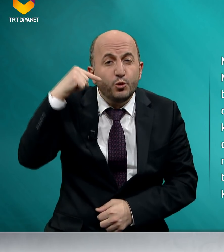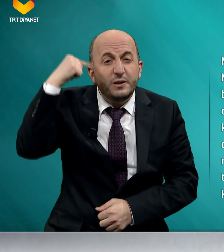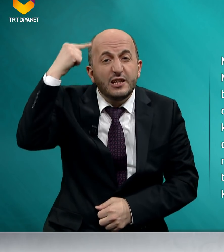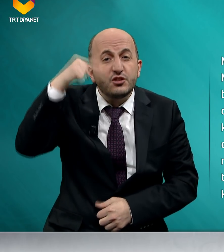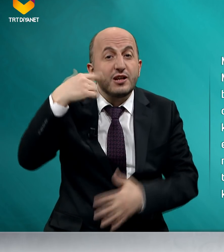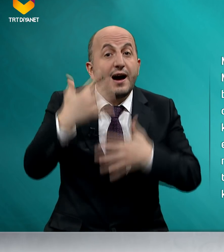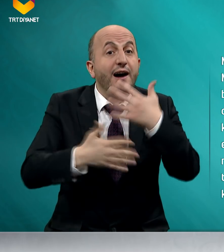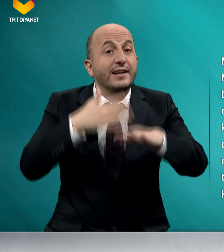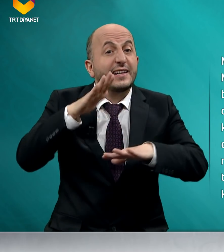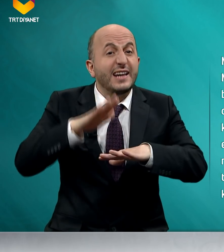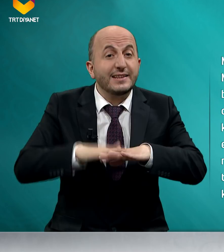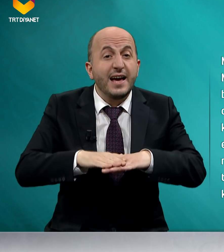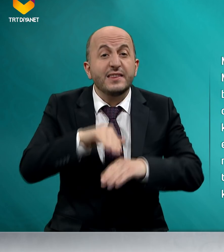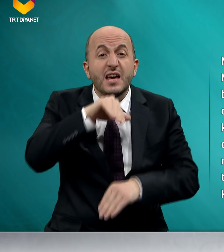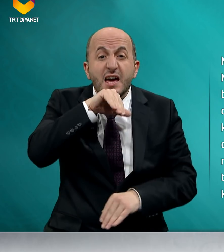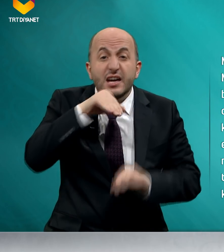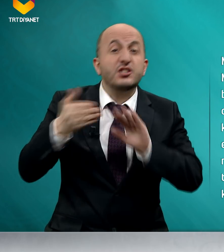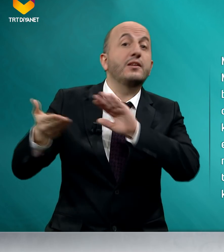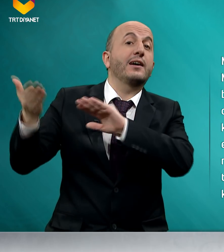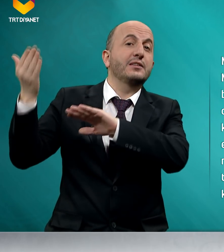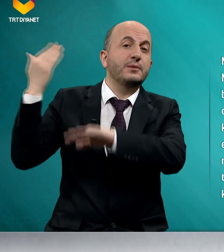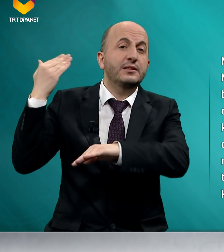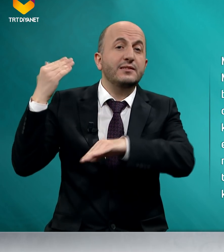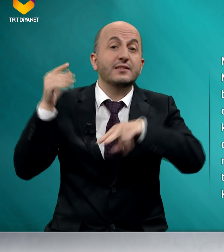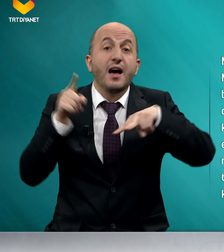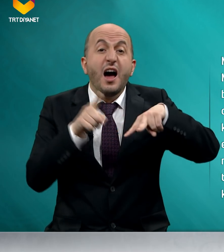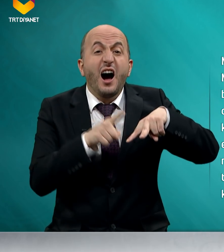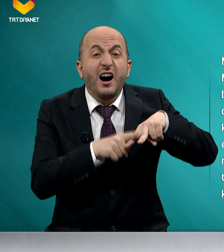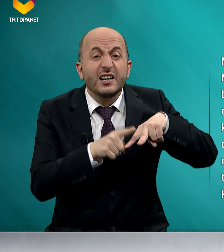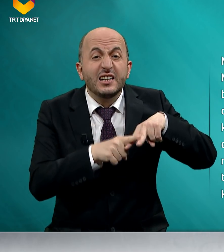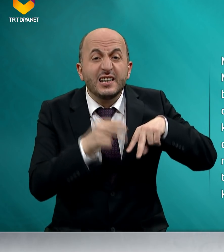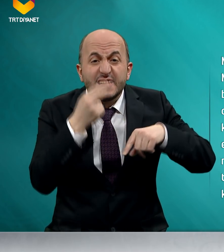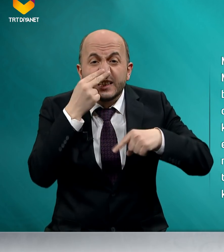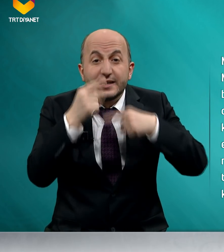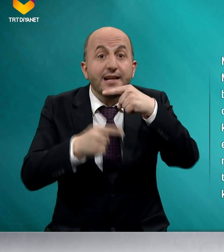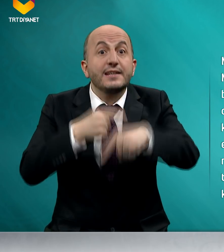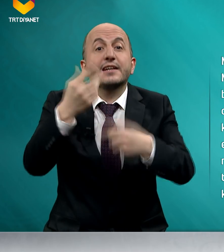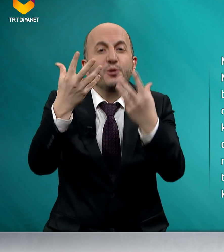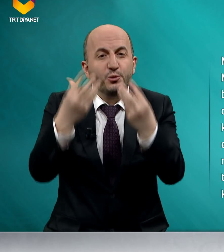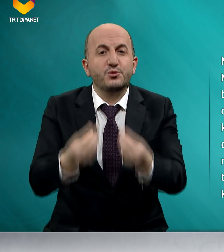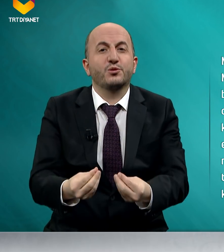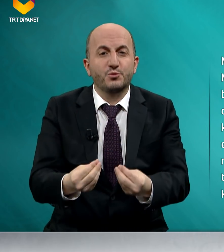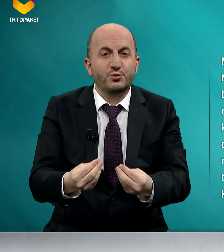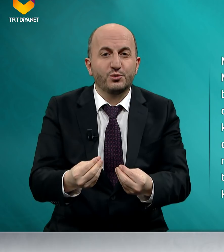bilinçle hareket eden ecdadımız ahilik geleneğini oluşturmuştur.